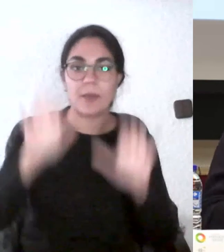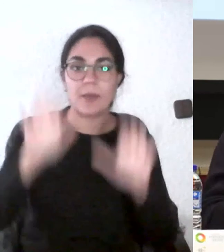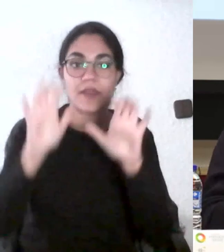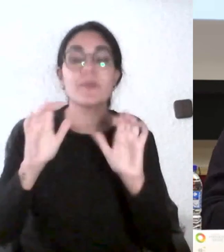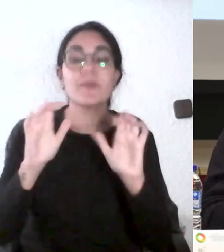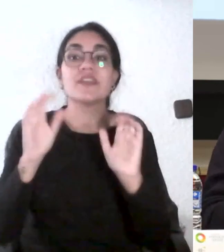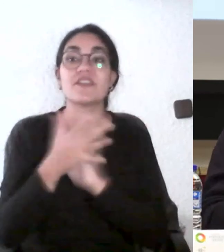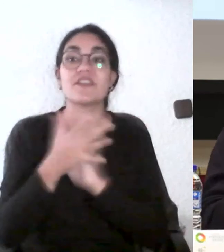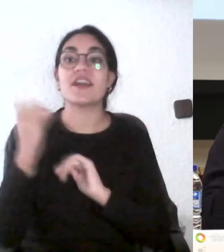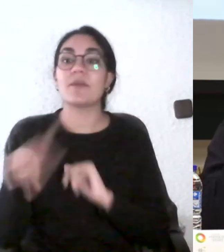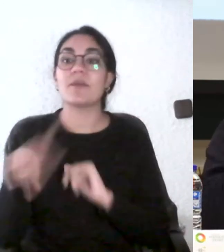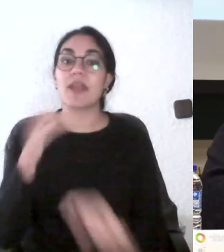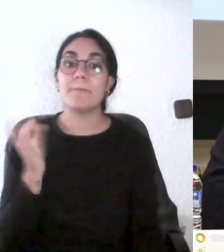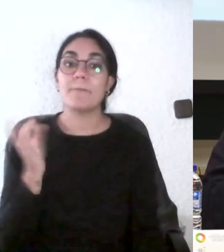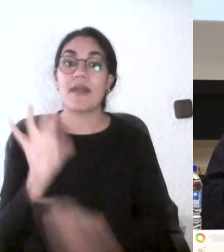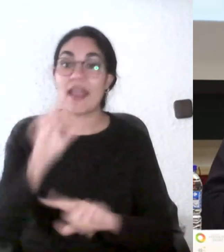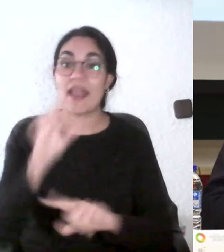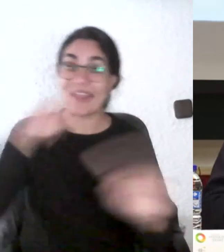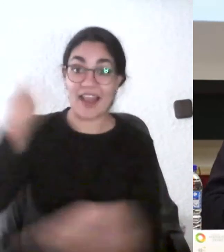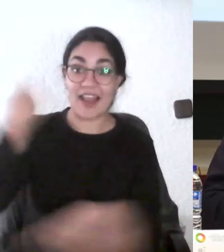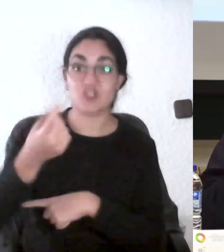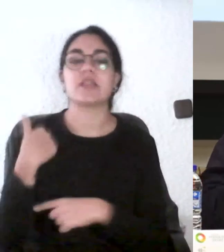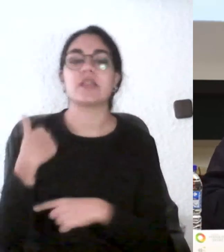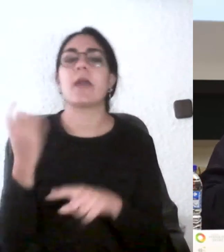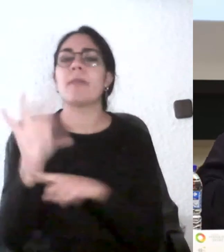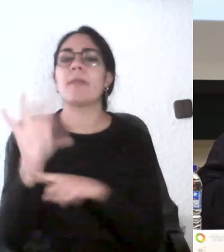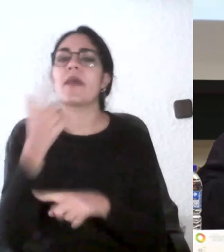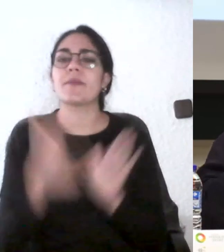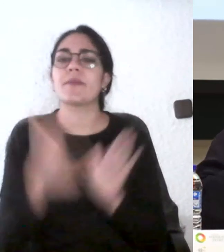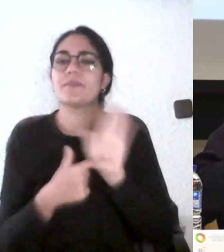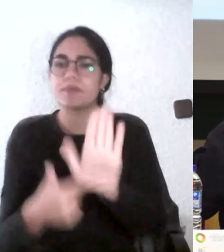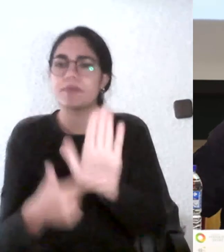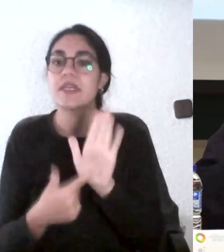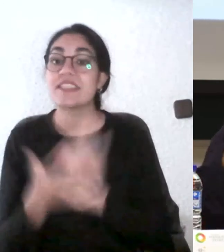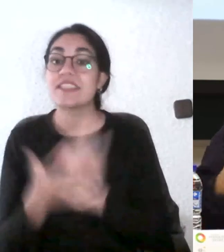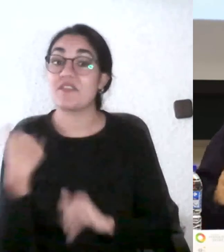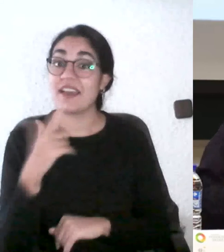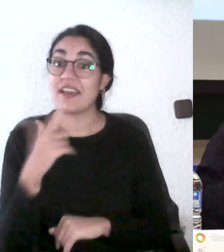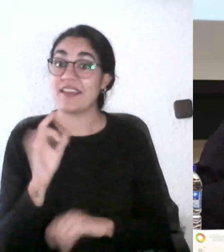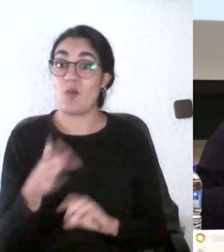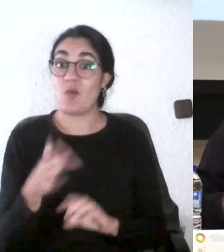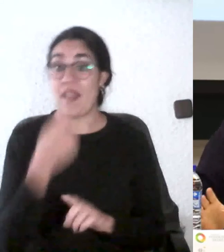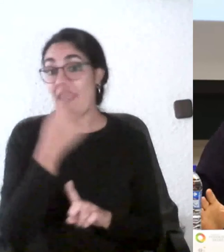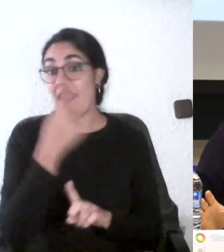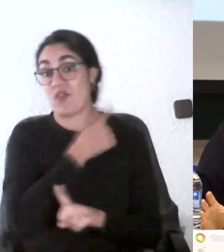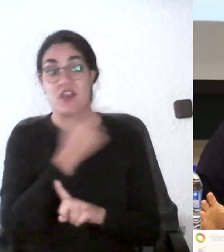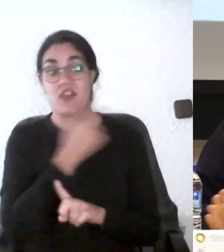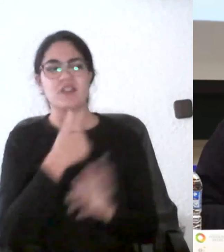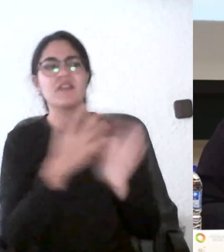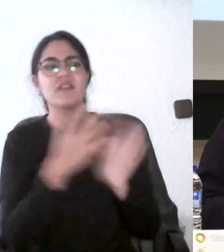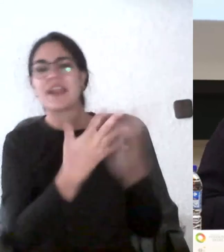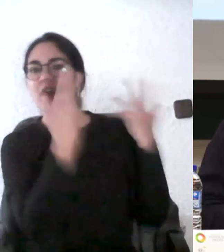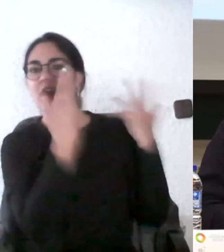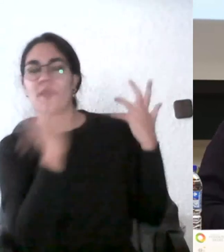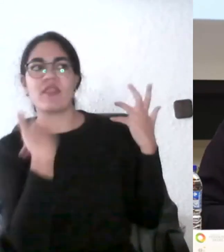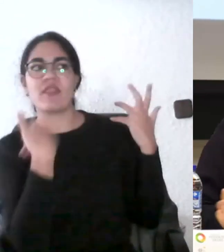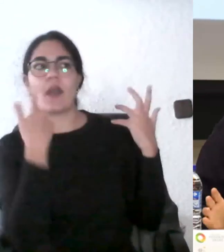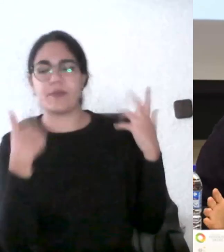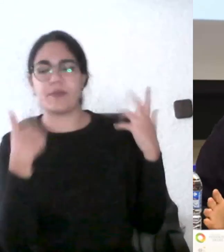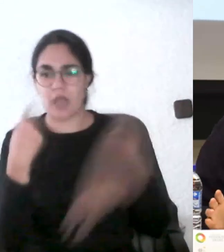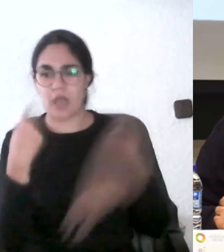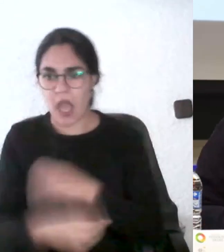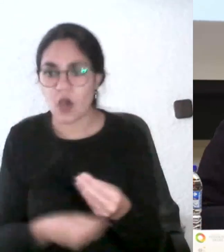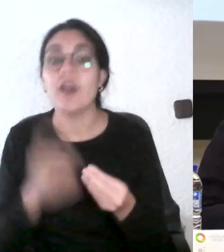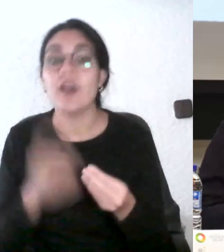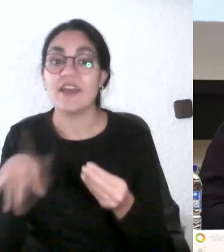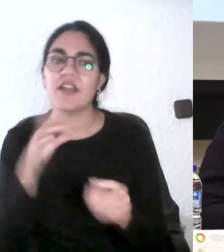a los del año siguiente. Claro. Y las recomendaciones que hacen los alumnos ese año para el año siguiente son valiosísimas, las hay positivas y las